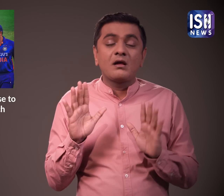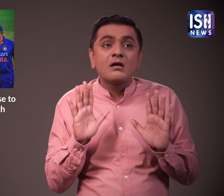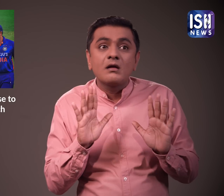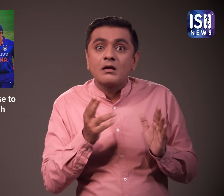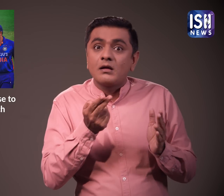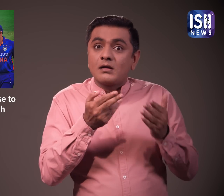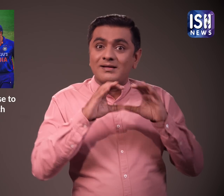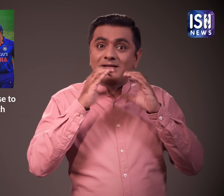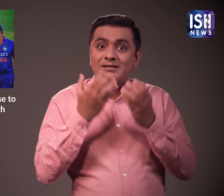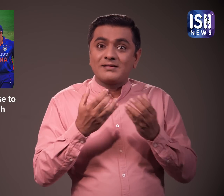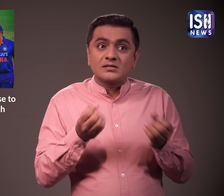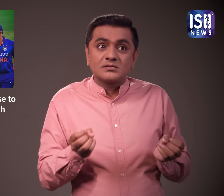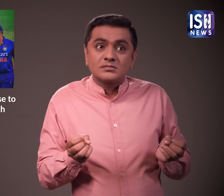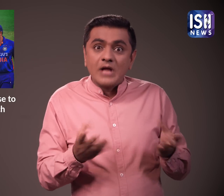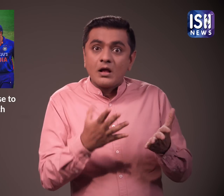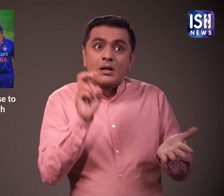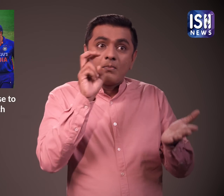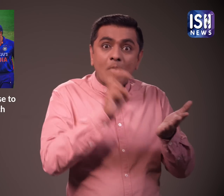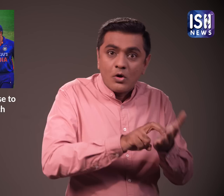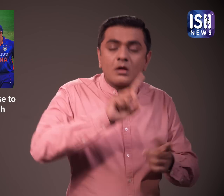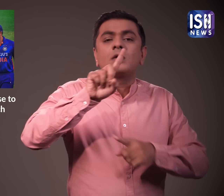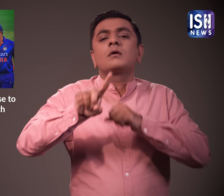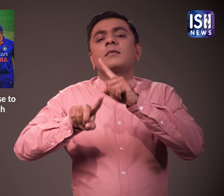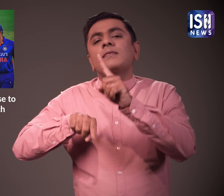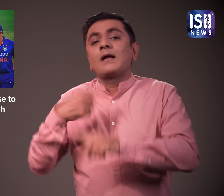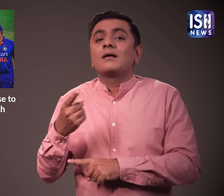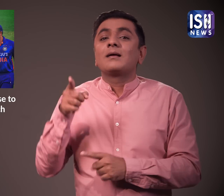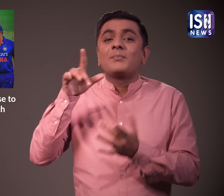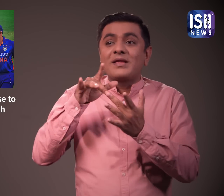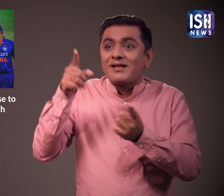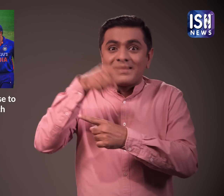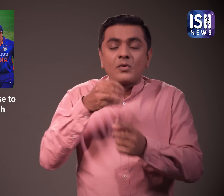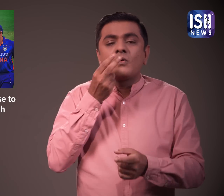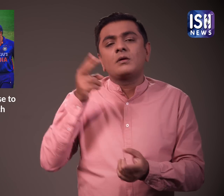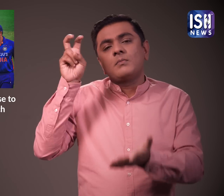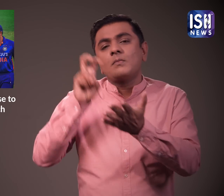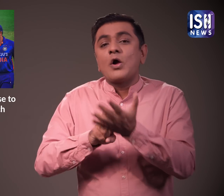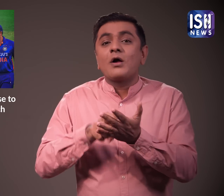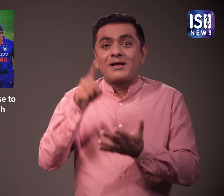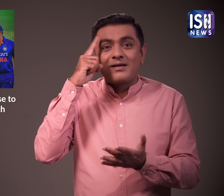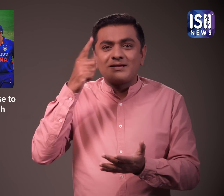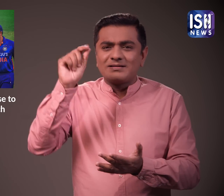मैच टिकेट बुकिंग खुलने के बाद वे कमरे बुक करेंगे और उस समय दरों में बढ़ोतरी होगी